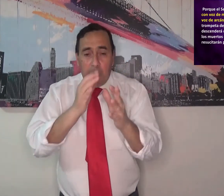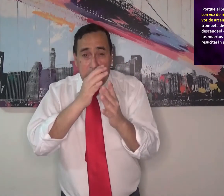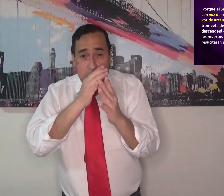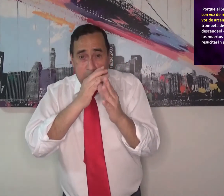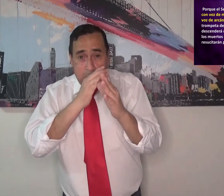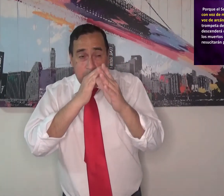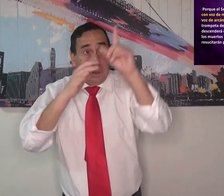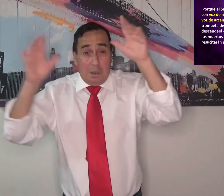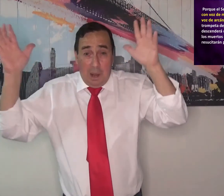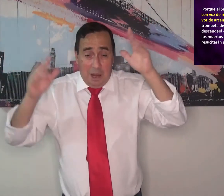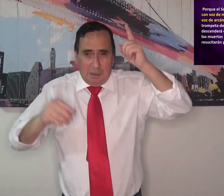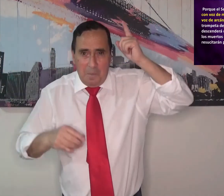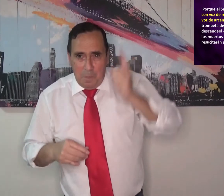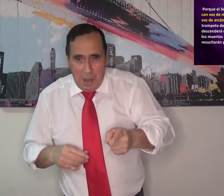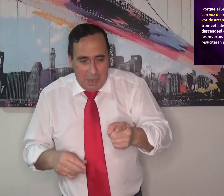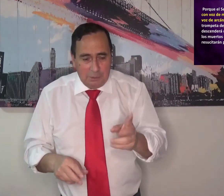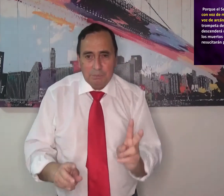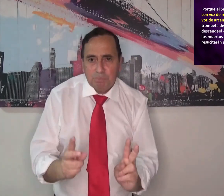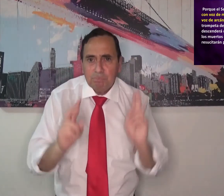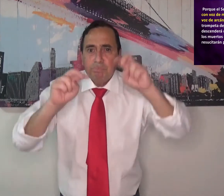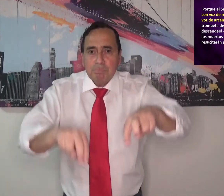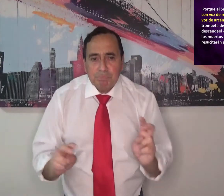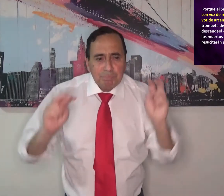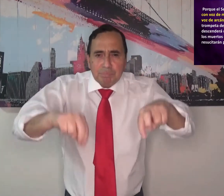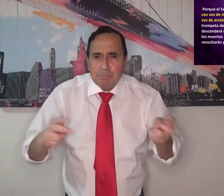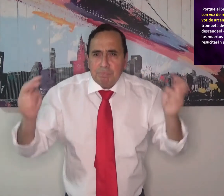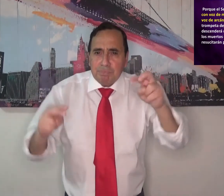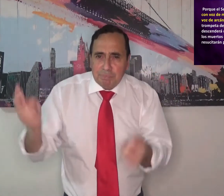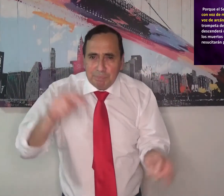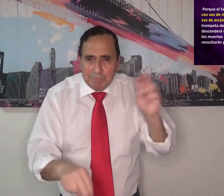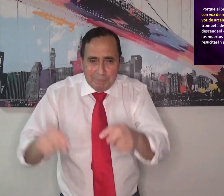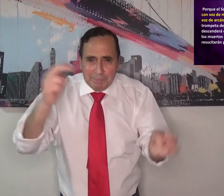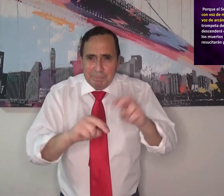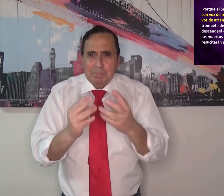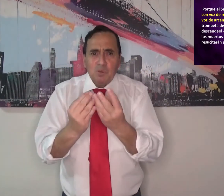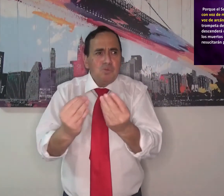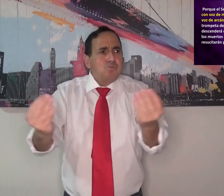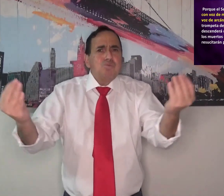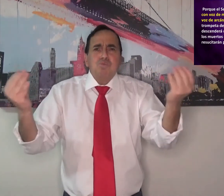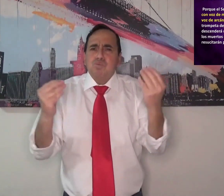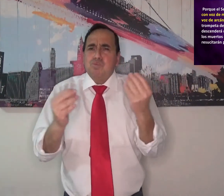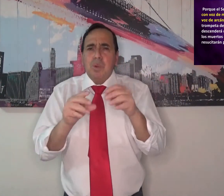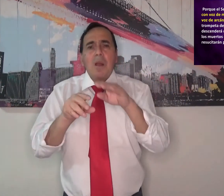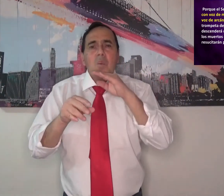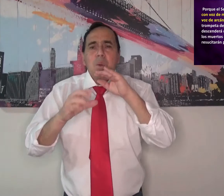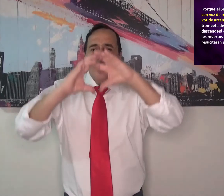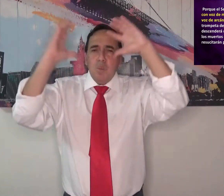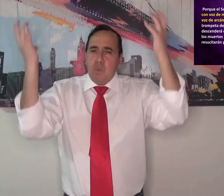personas al sonido de la trompeta y al mandato de Dios, todos van a resucitar de todos los pueblos,